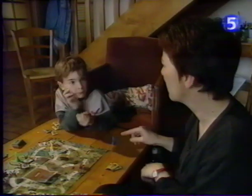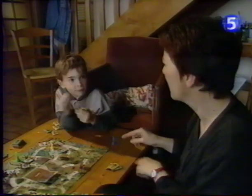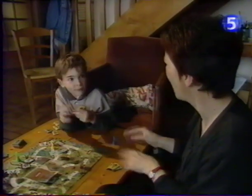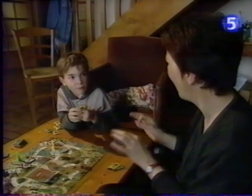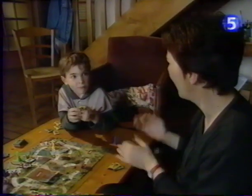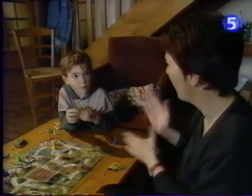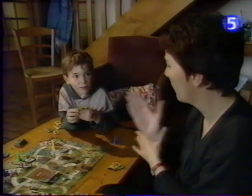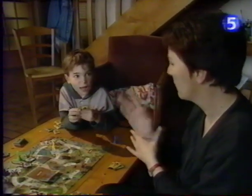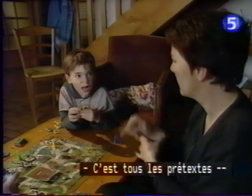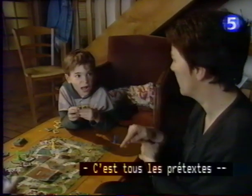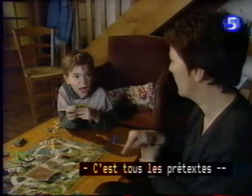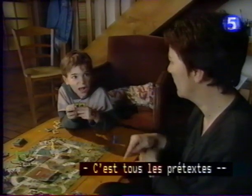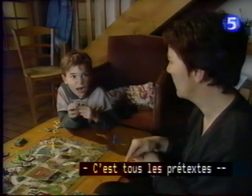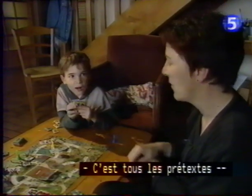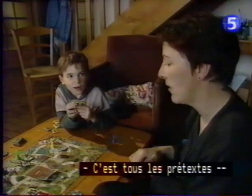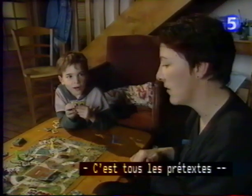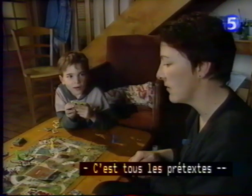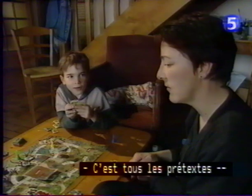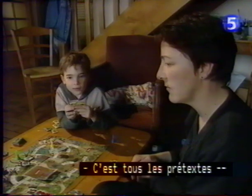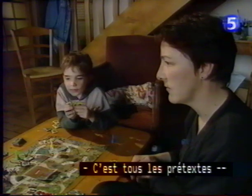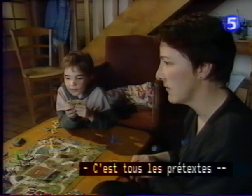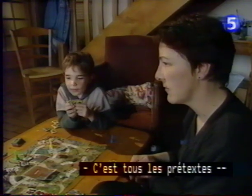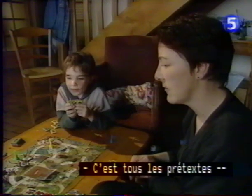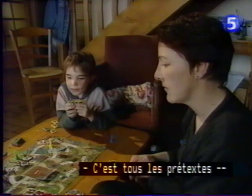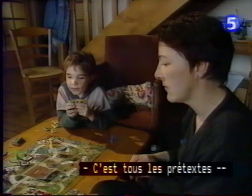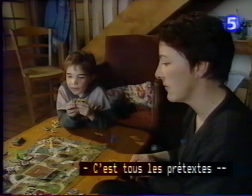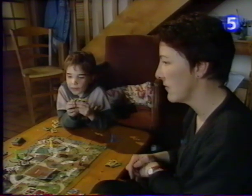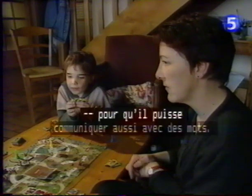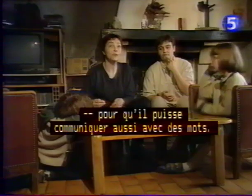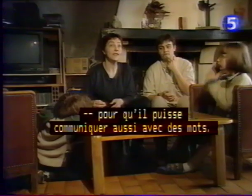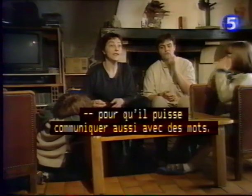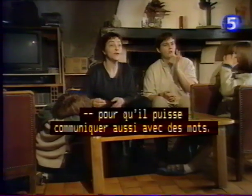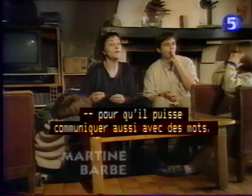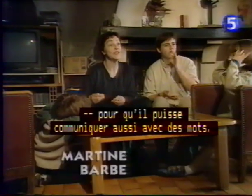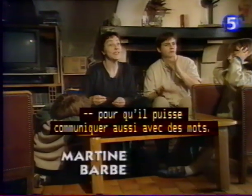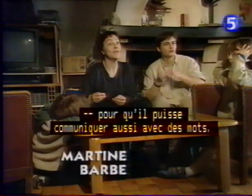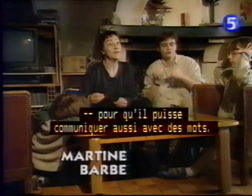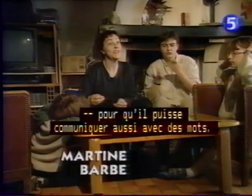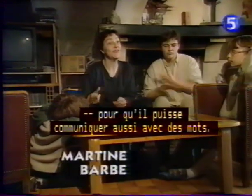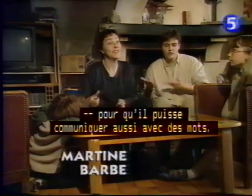C'est tous les prétextes pour qu'ils puissent communiquer aussi avec des mots.